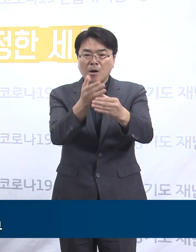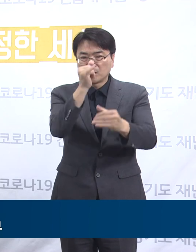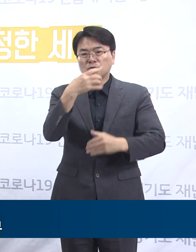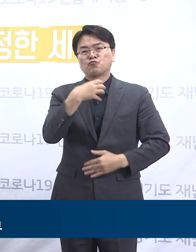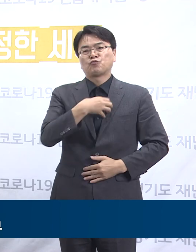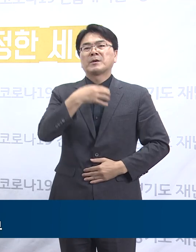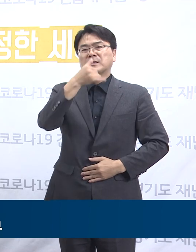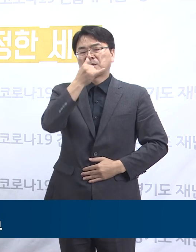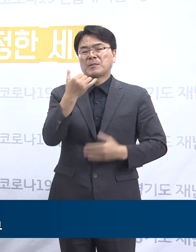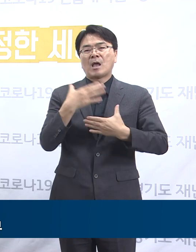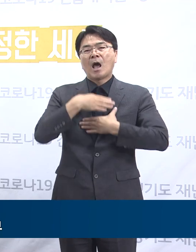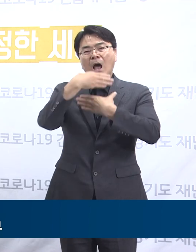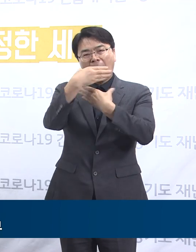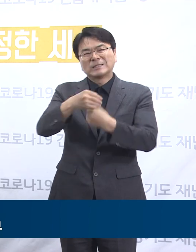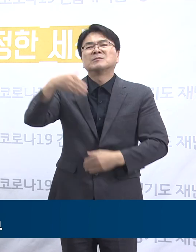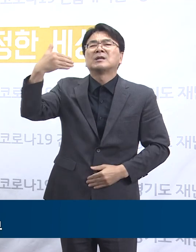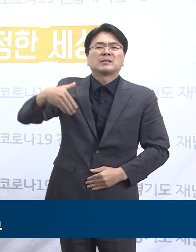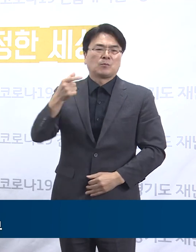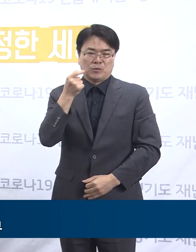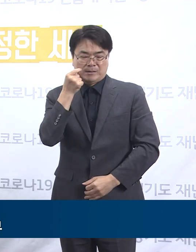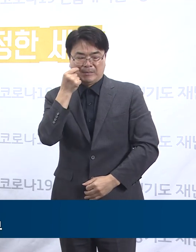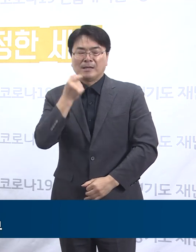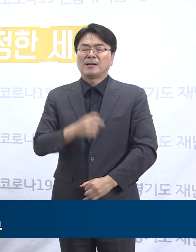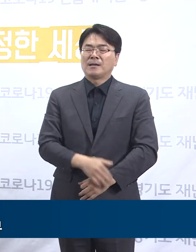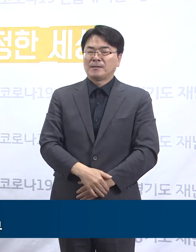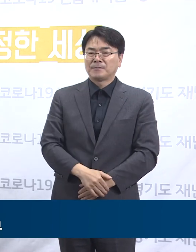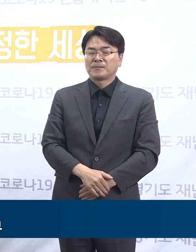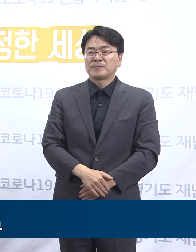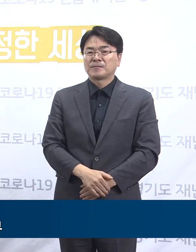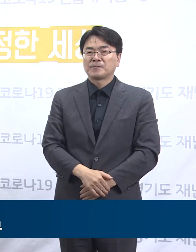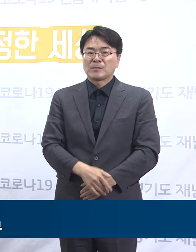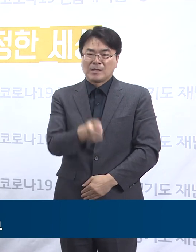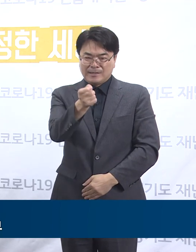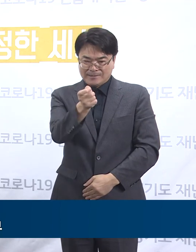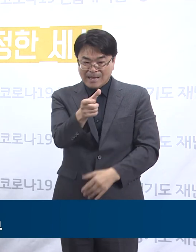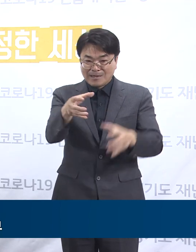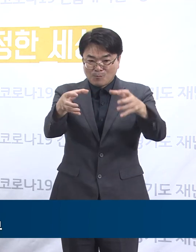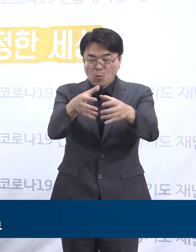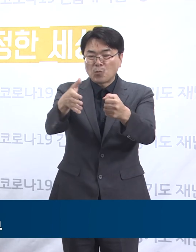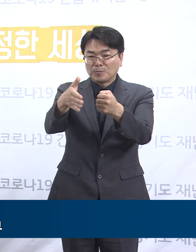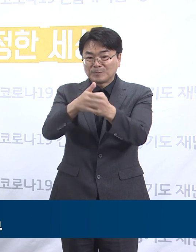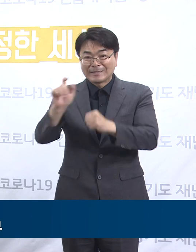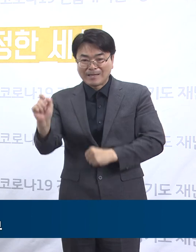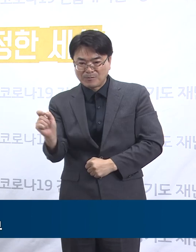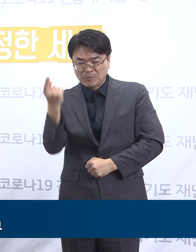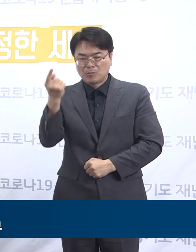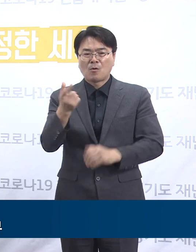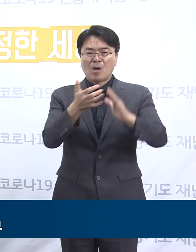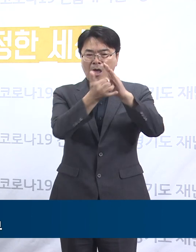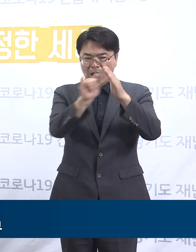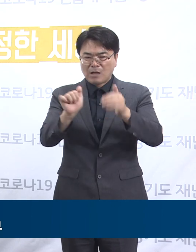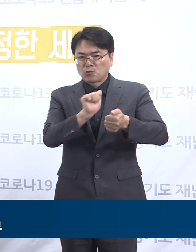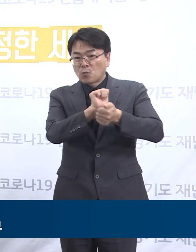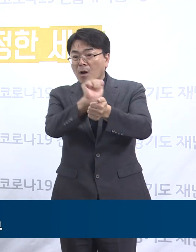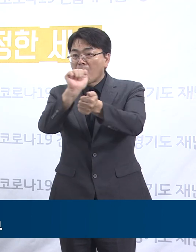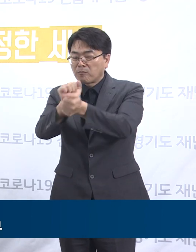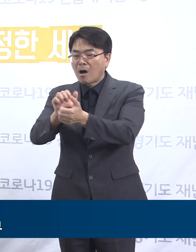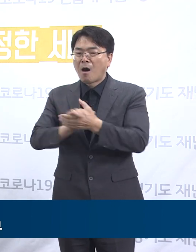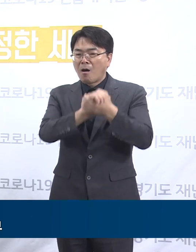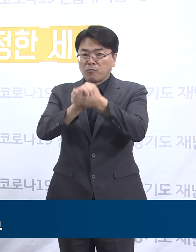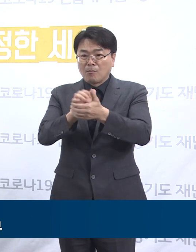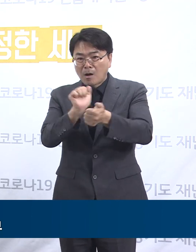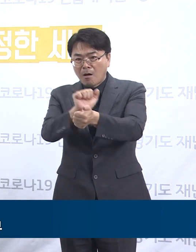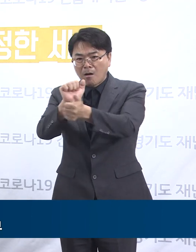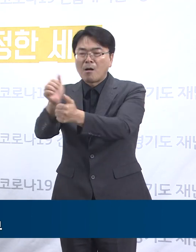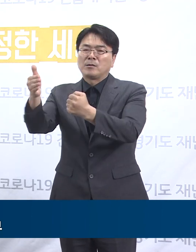여전히 안심할 수 있는 단계는 아닙니다. 소규모 모임으로 인한 감염이 가족과 지인에게 확산되고 있으니